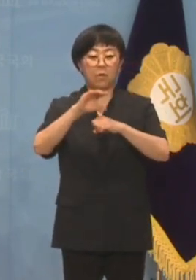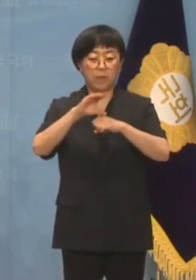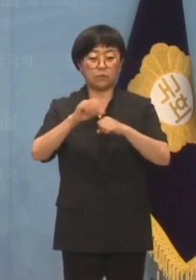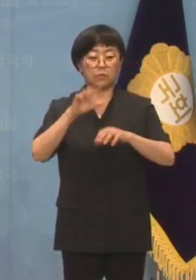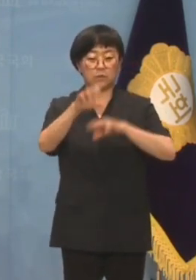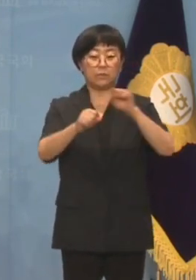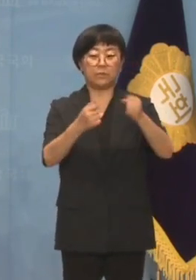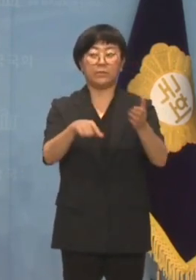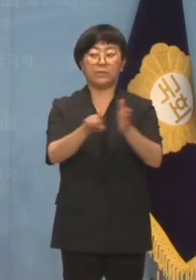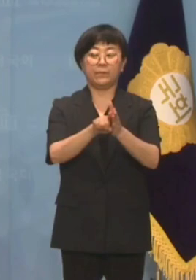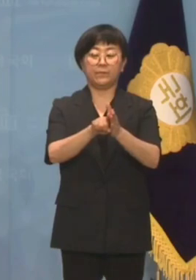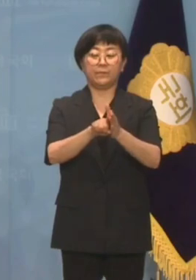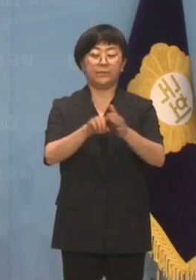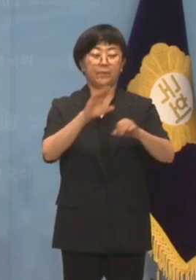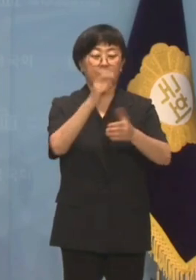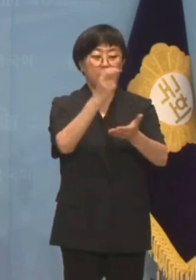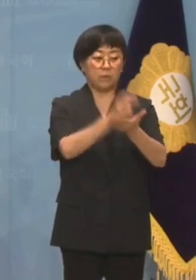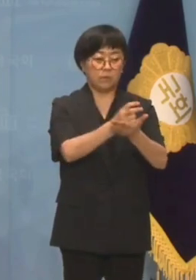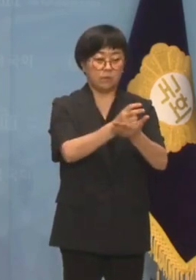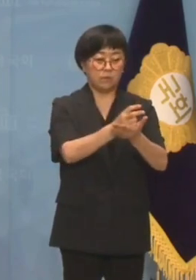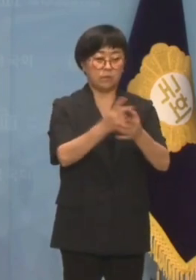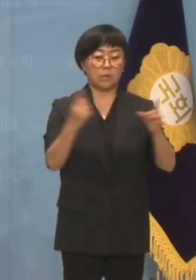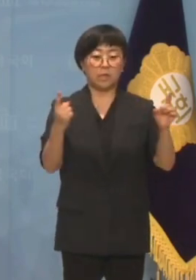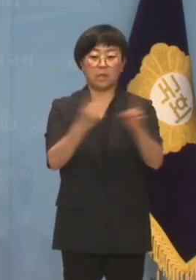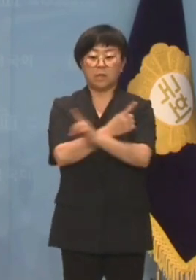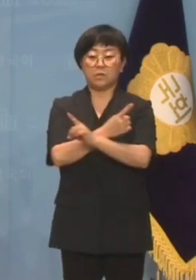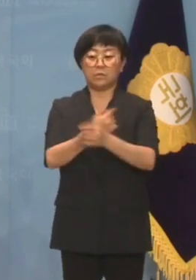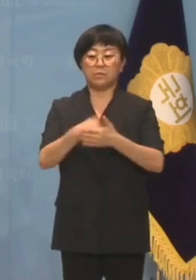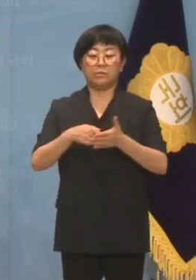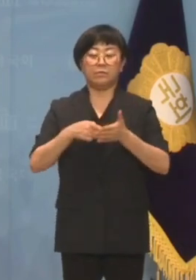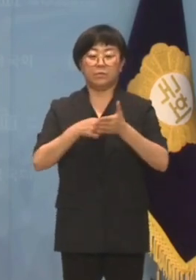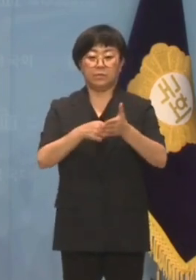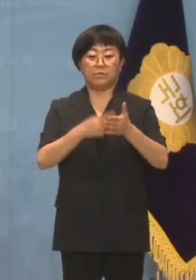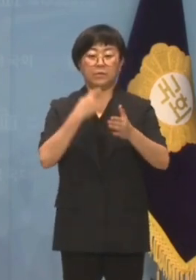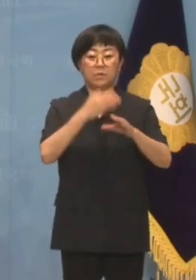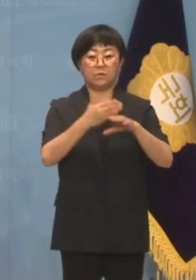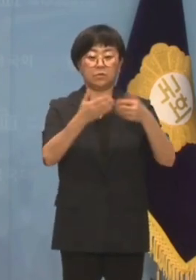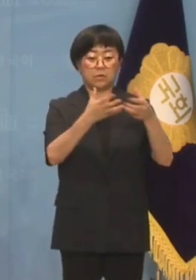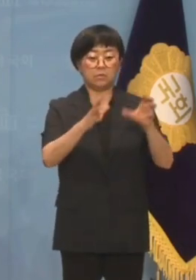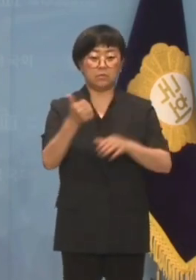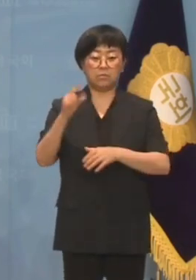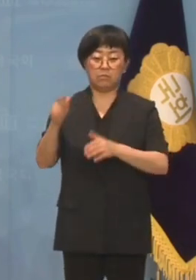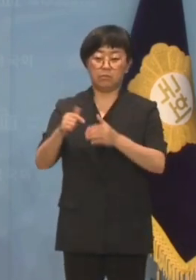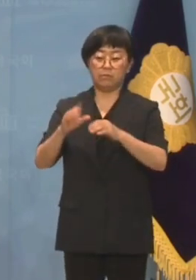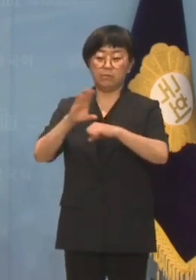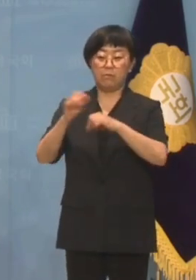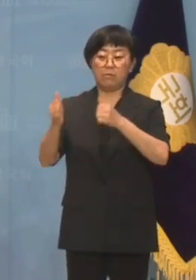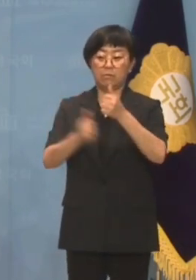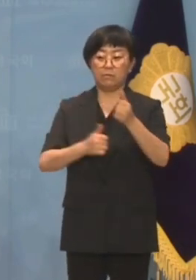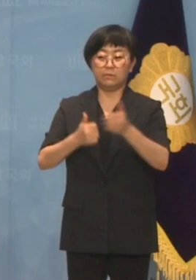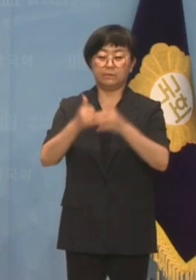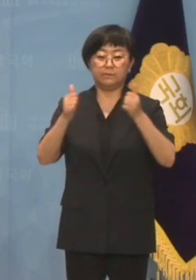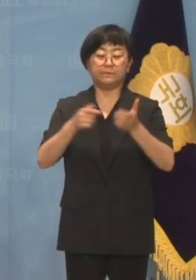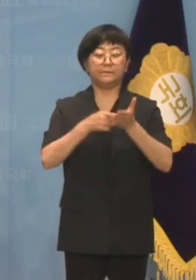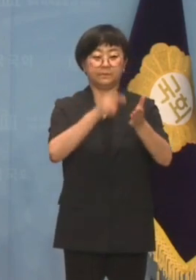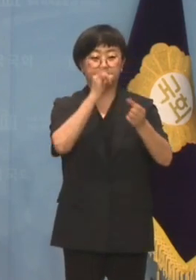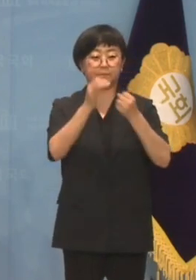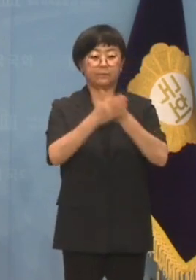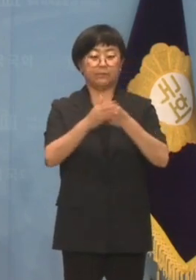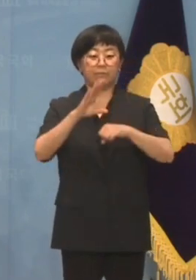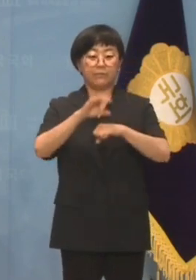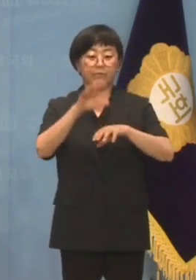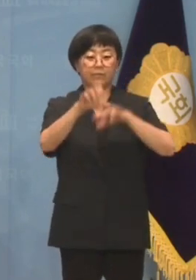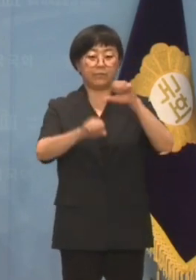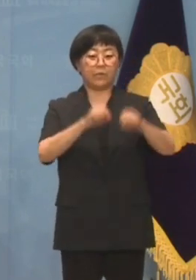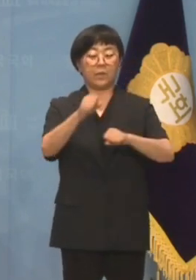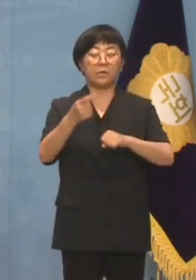장악을 위해 방송법 개정까지 밀어붙이는 민주당이 한상혁 위원장의 기소를 두고 방송